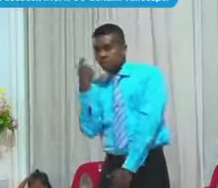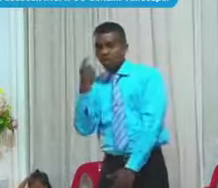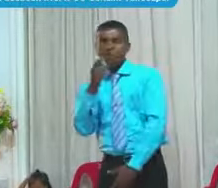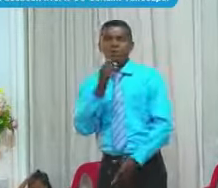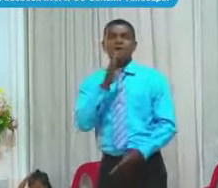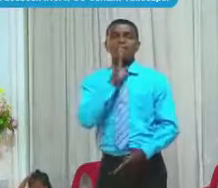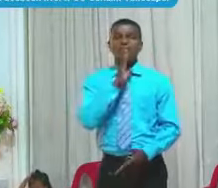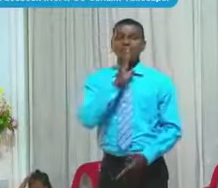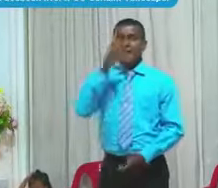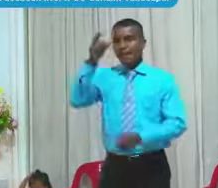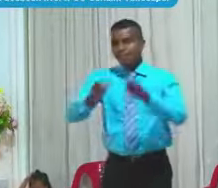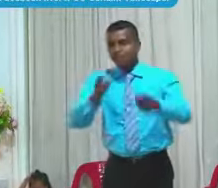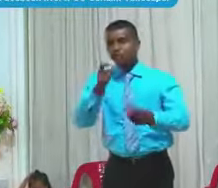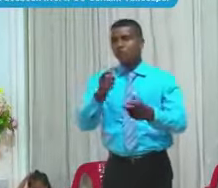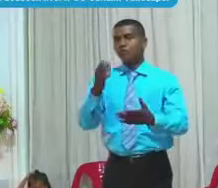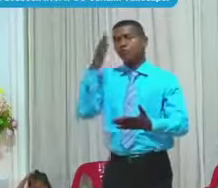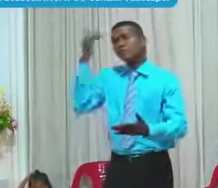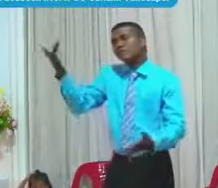Porque Lo Ama